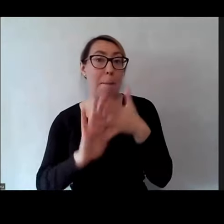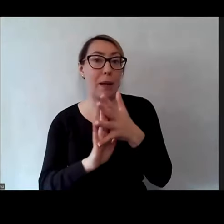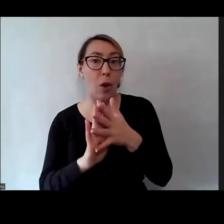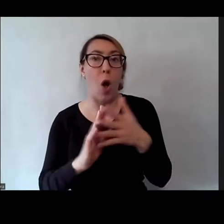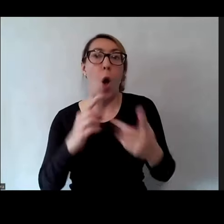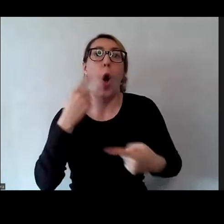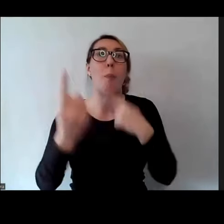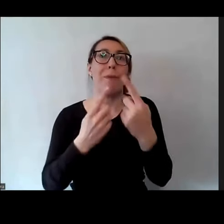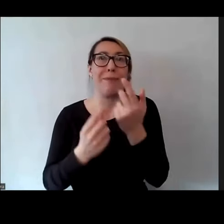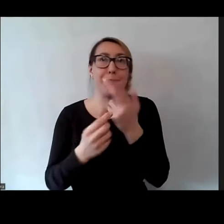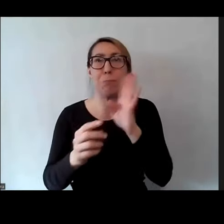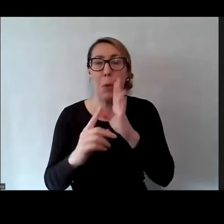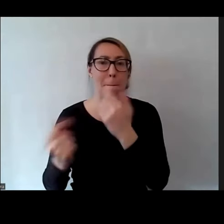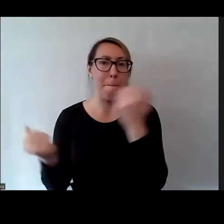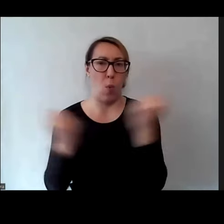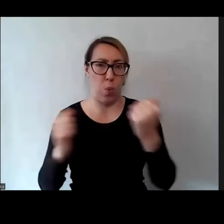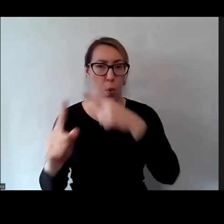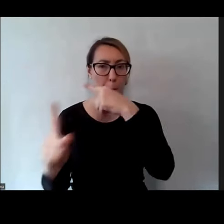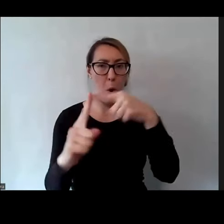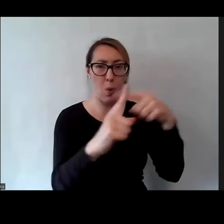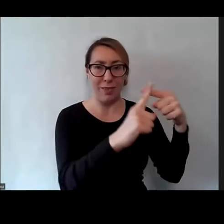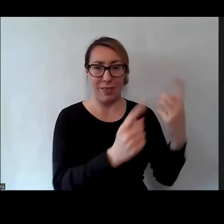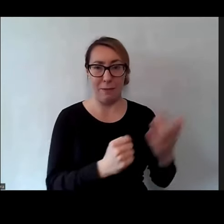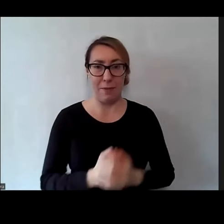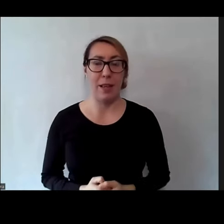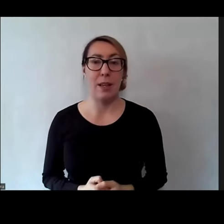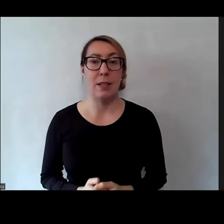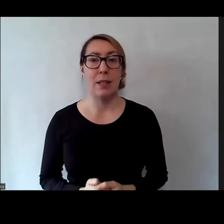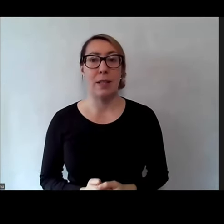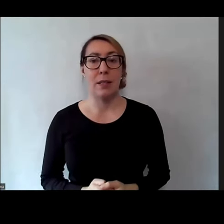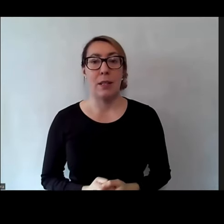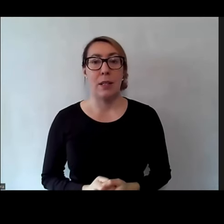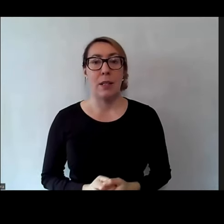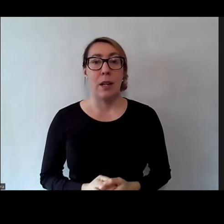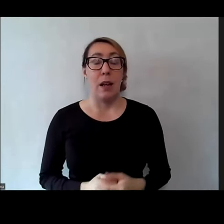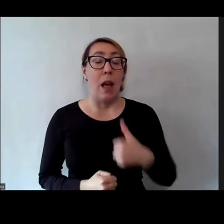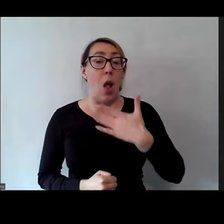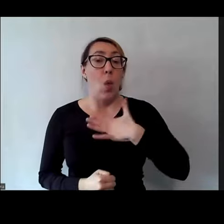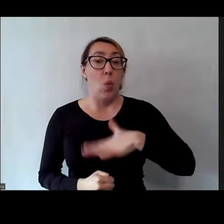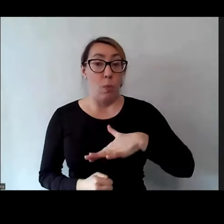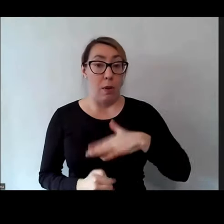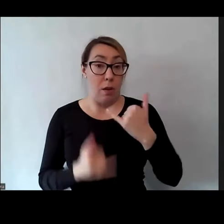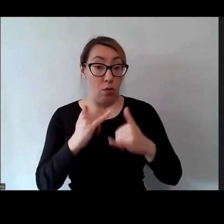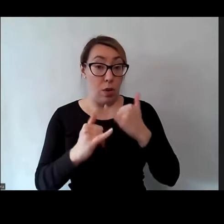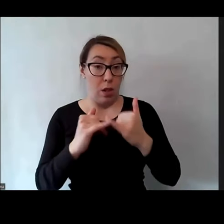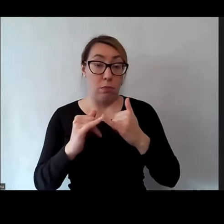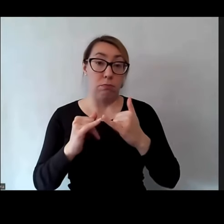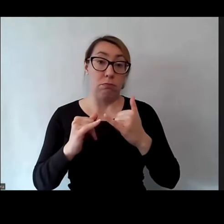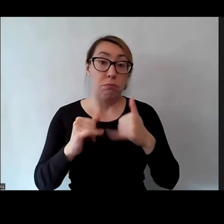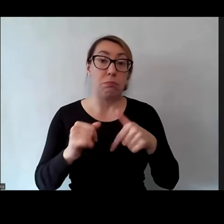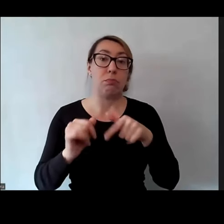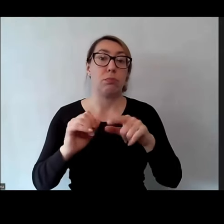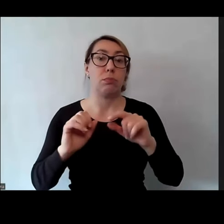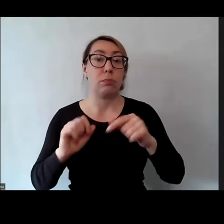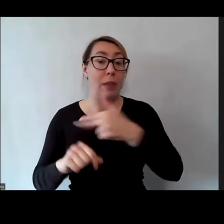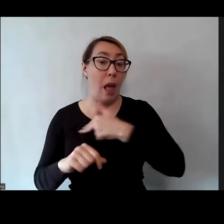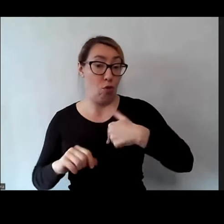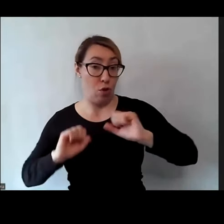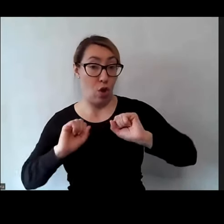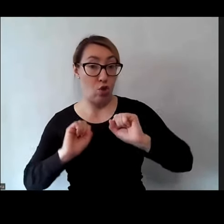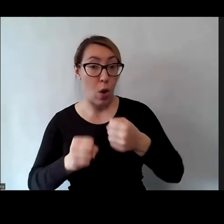pozytywnym kontekście. Bardzo pozytywnym. ja lubię, kiedy działania prowadzone przez nas,